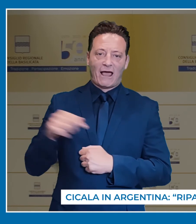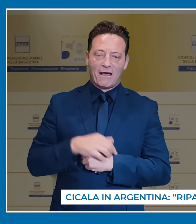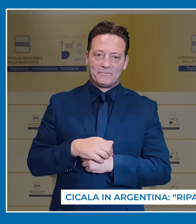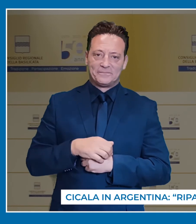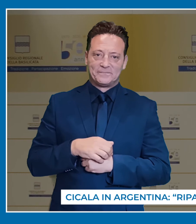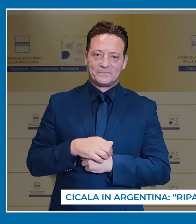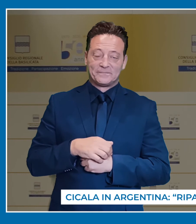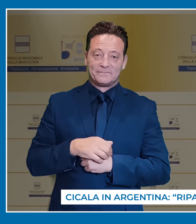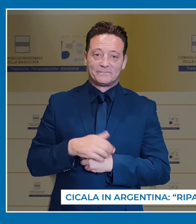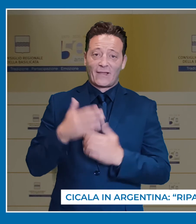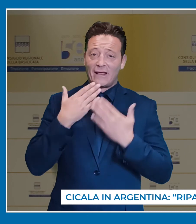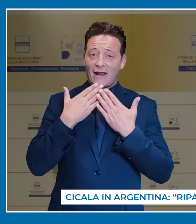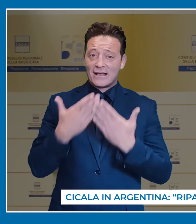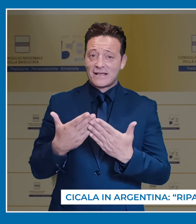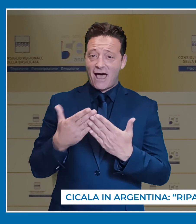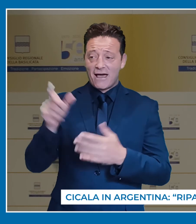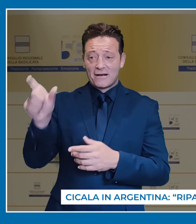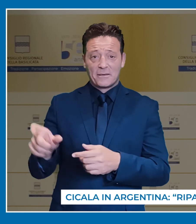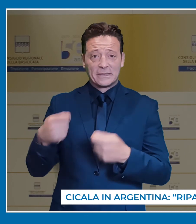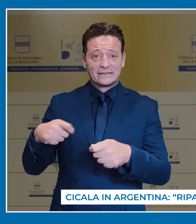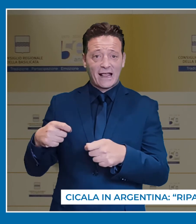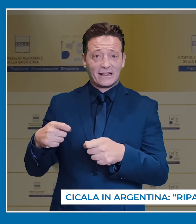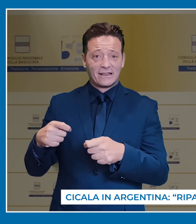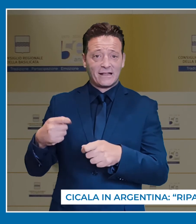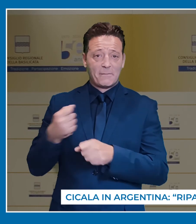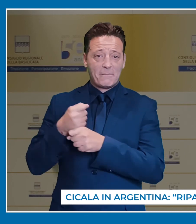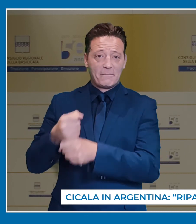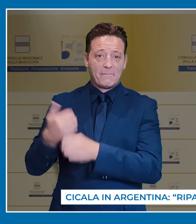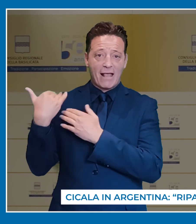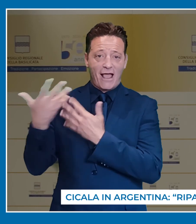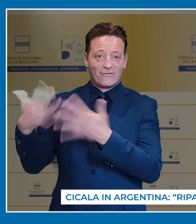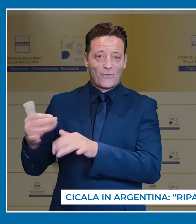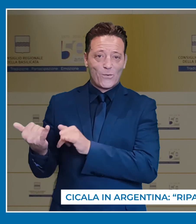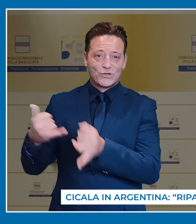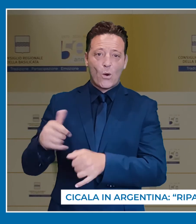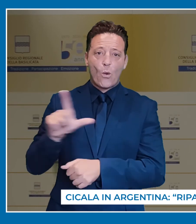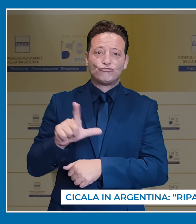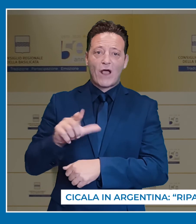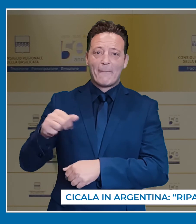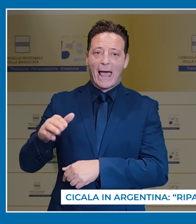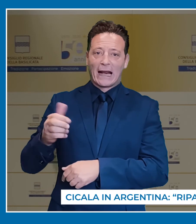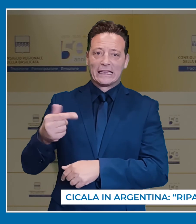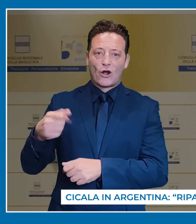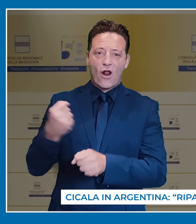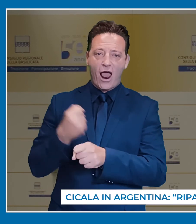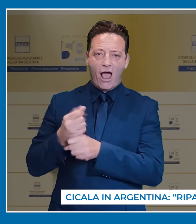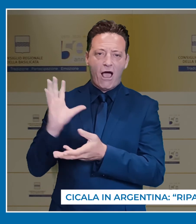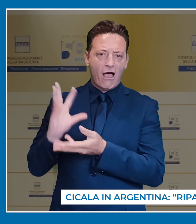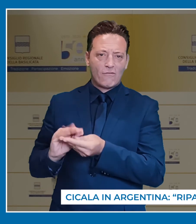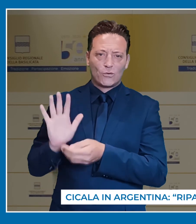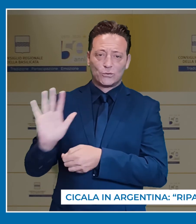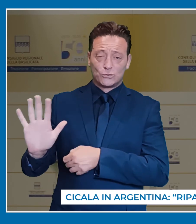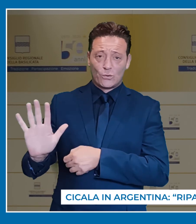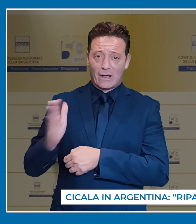Argentina. Nel ringraziare la Presidente uscente, Lucia Martino, per il lavoro